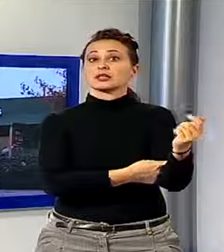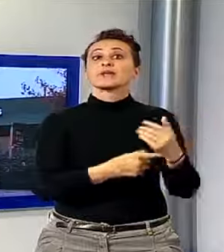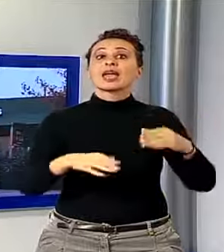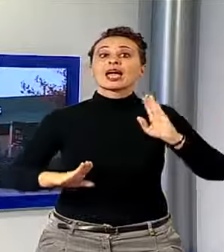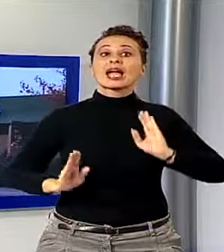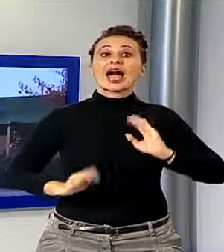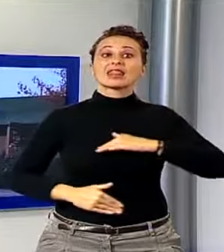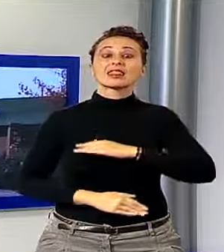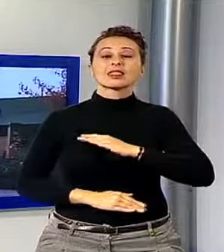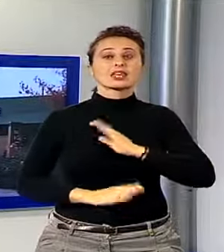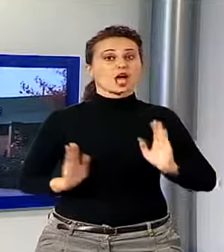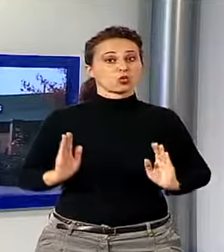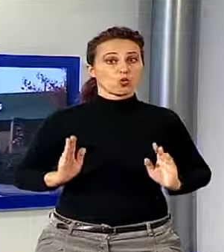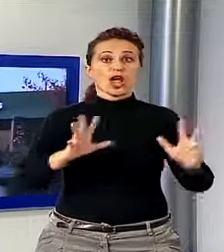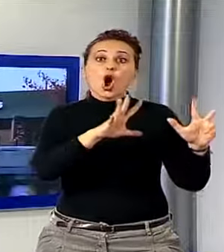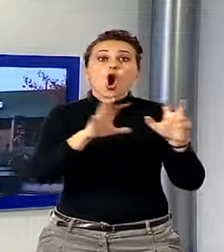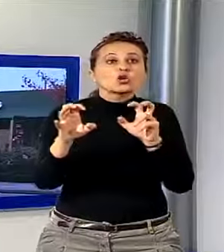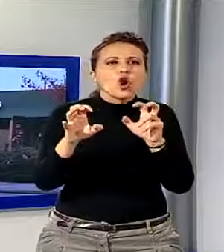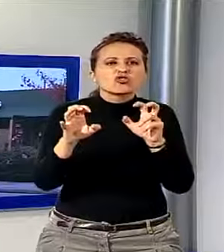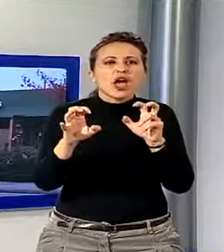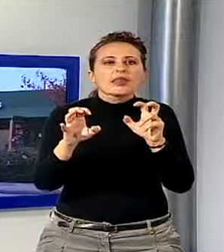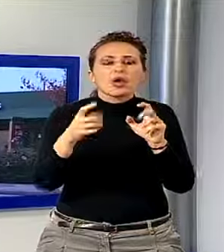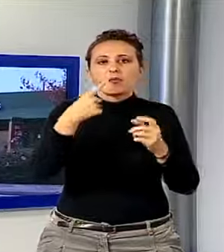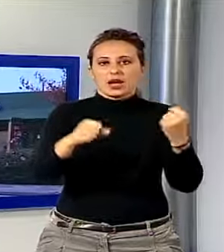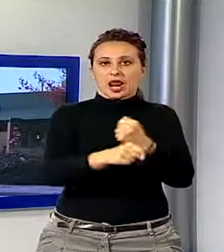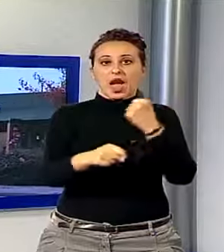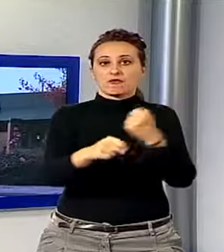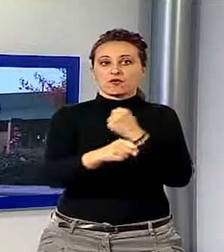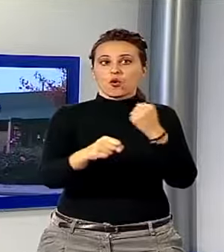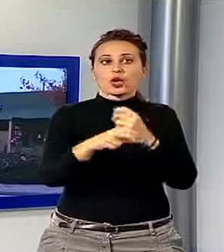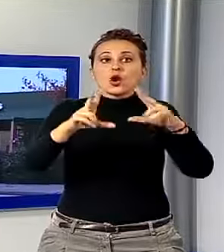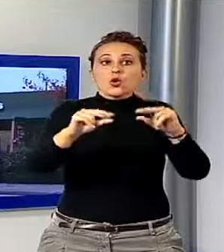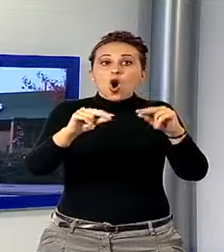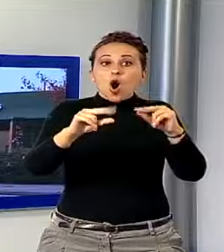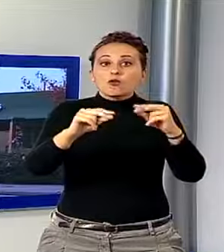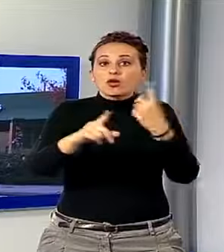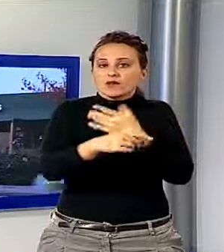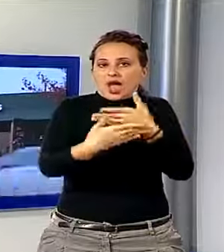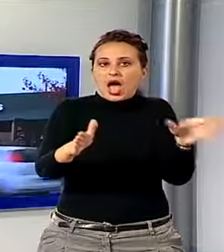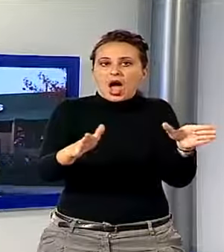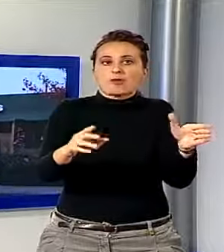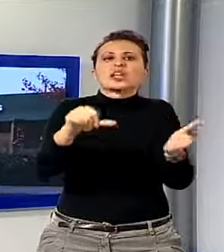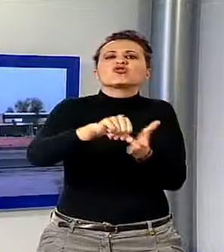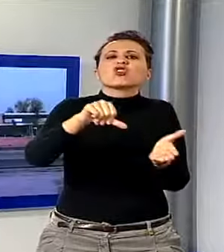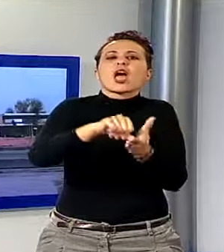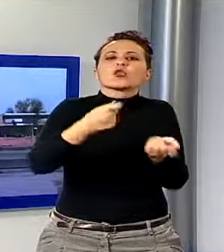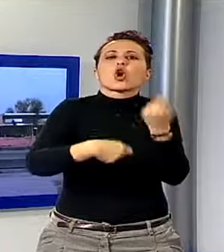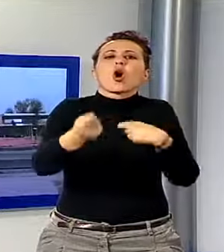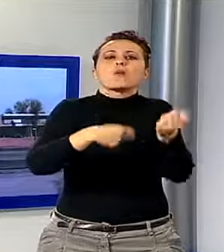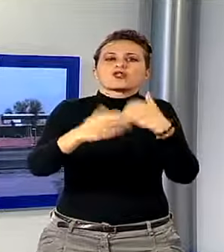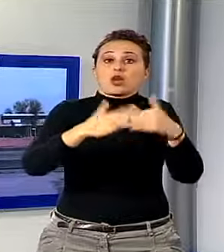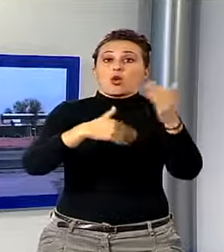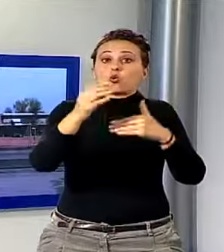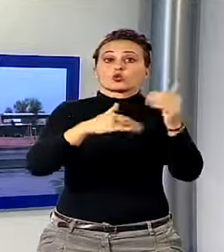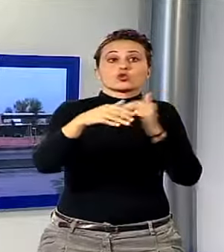pervenute alla catena di ristorazione americana per lavorare nel nuovo fast food che sarà aperto al centro commerciale in costruzione